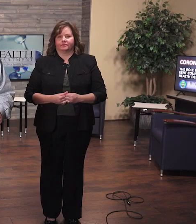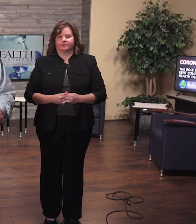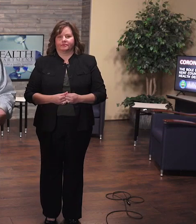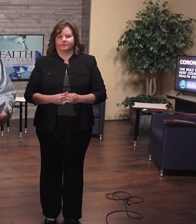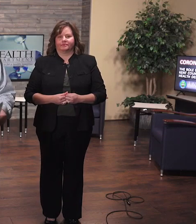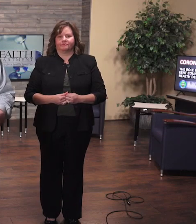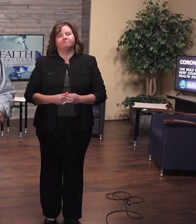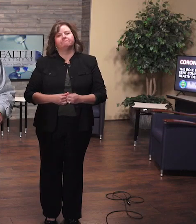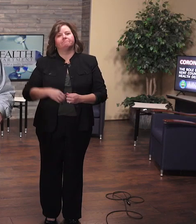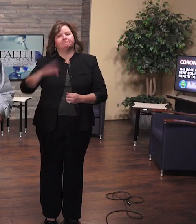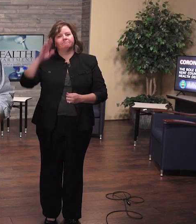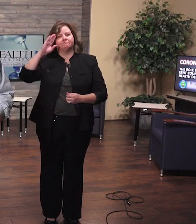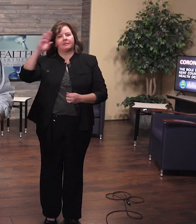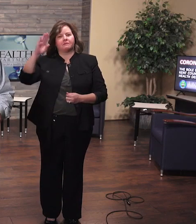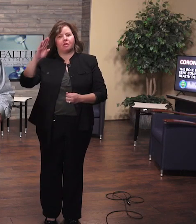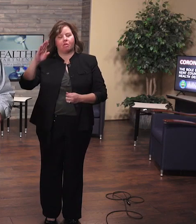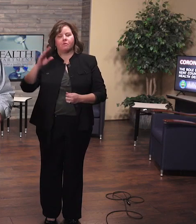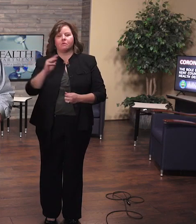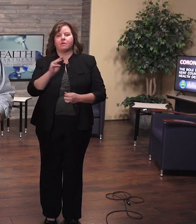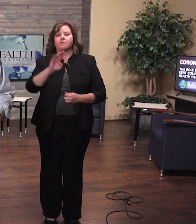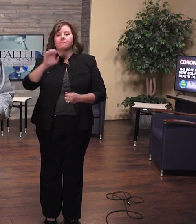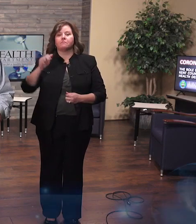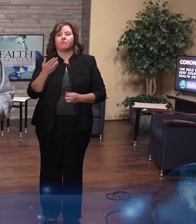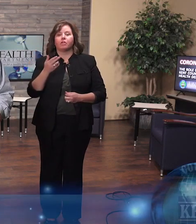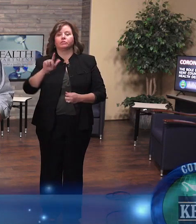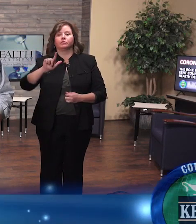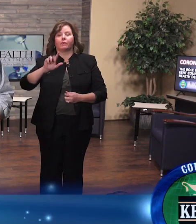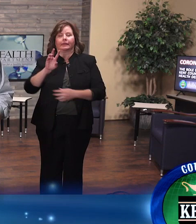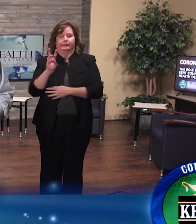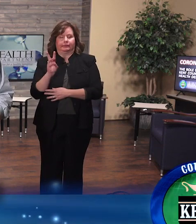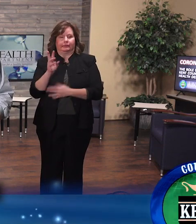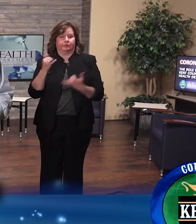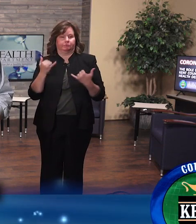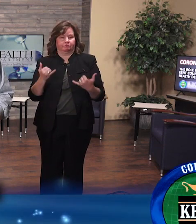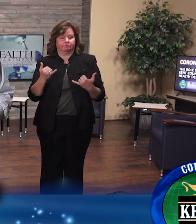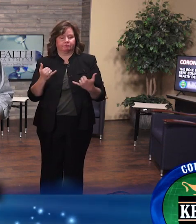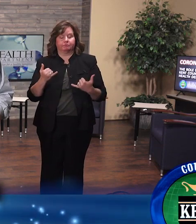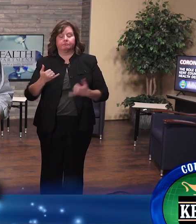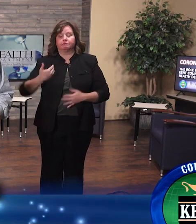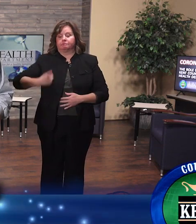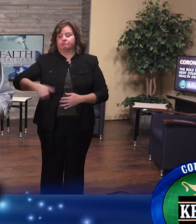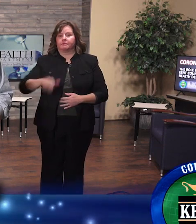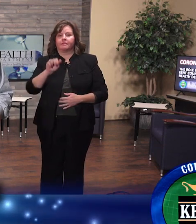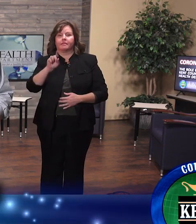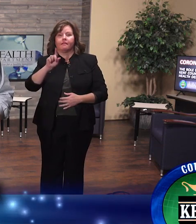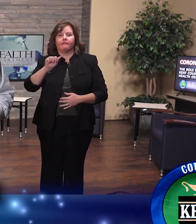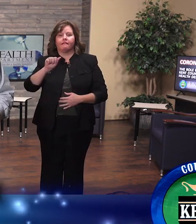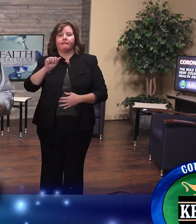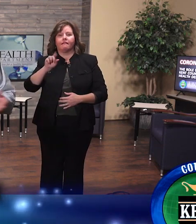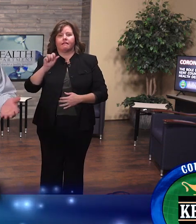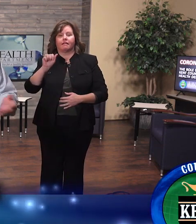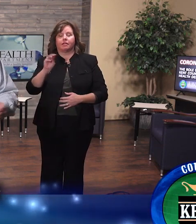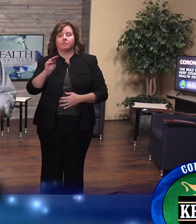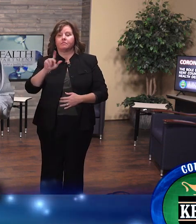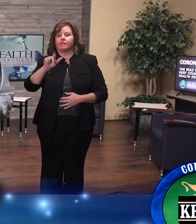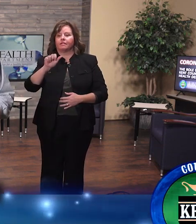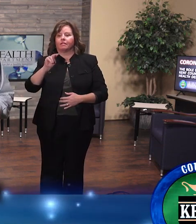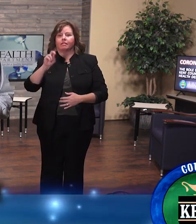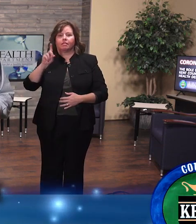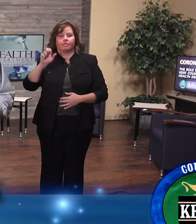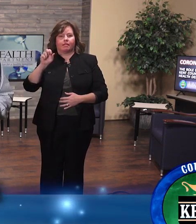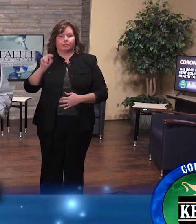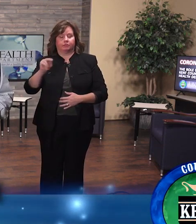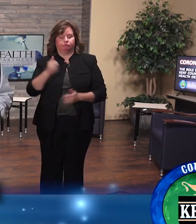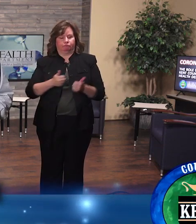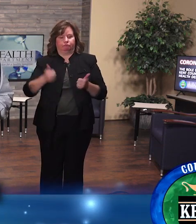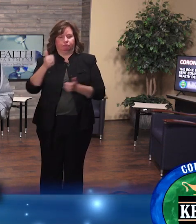Hola, Condado de Kent. Es el 26 de marzo. Soy el Dr. Adam London, director del Departamento de Salud del Condado de Kent.